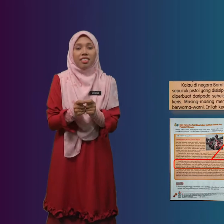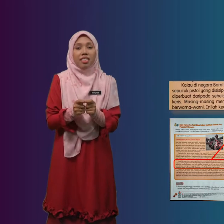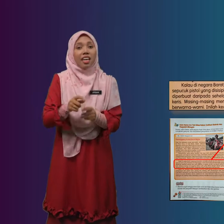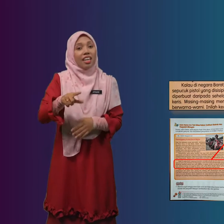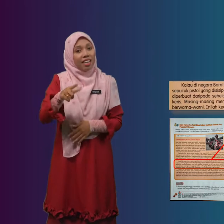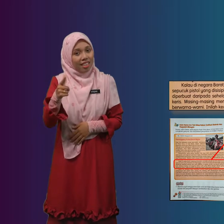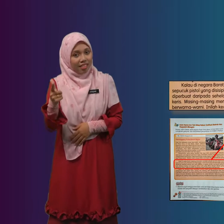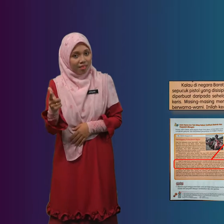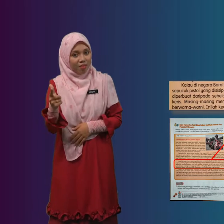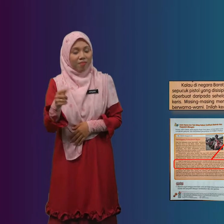Lain